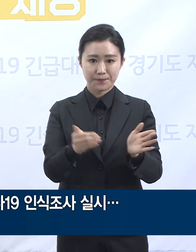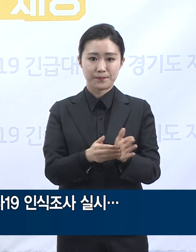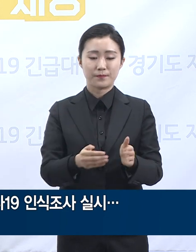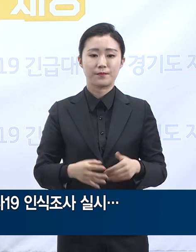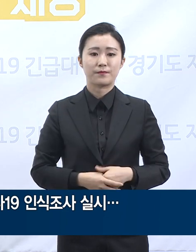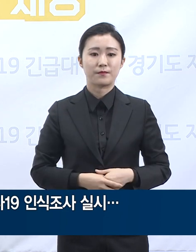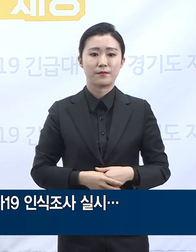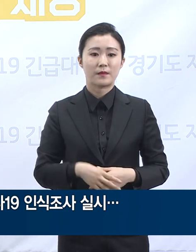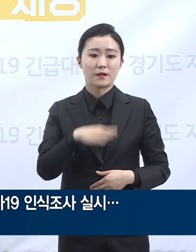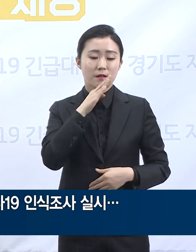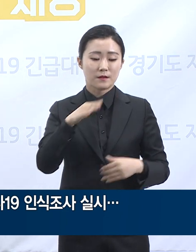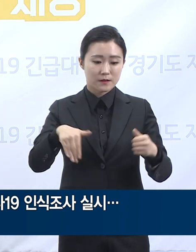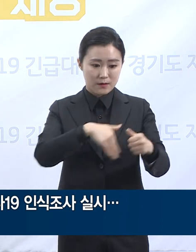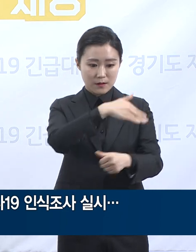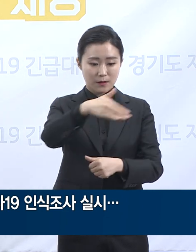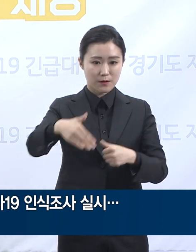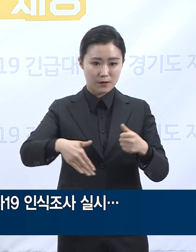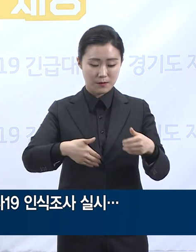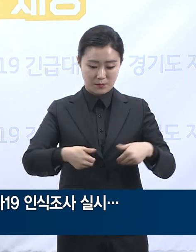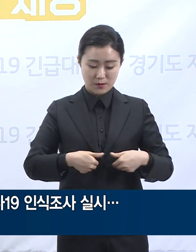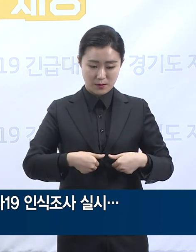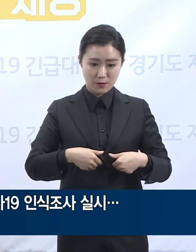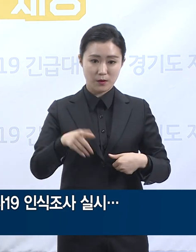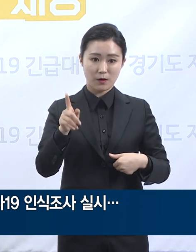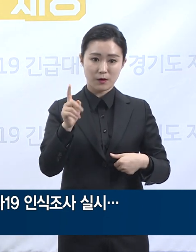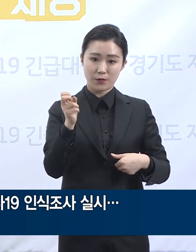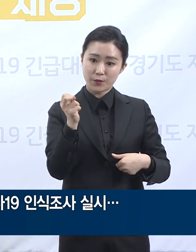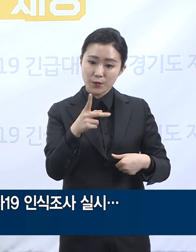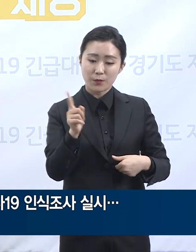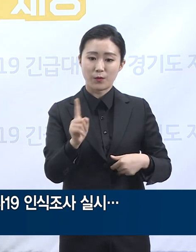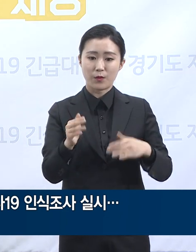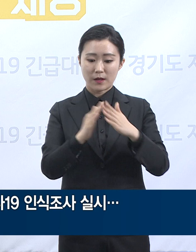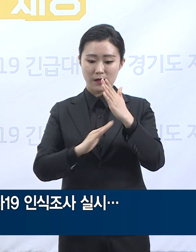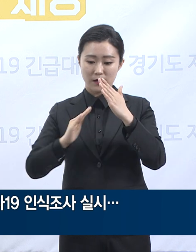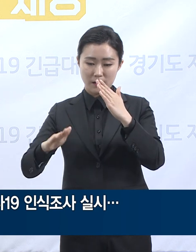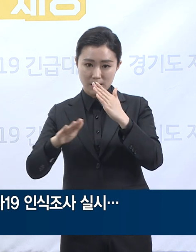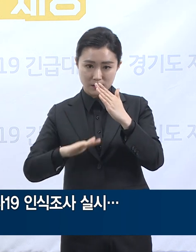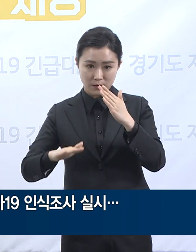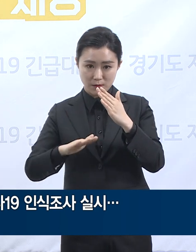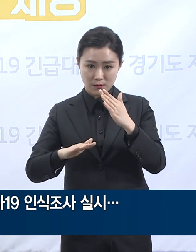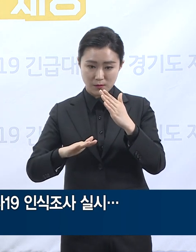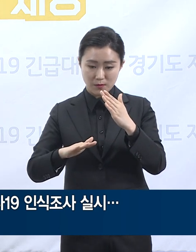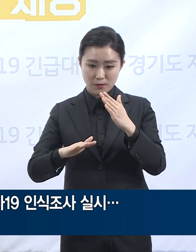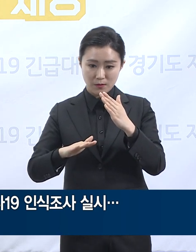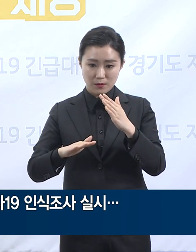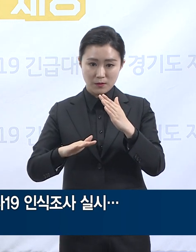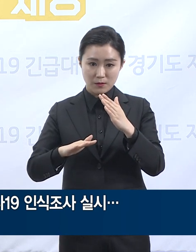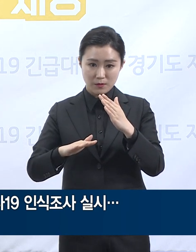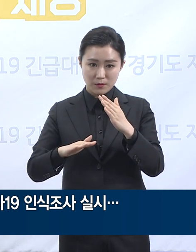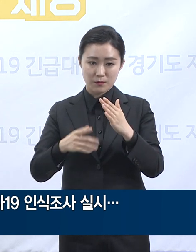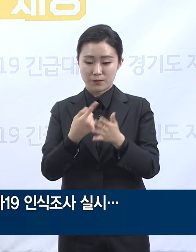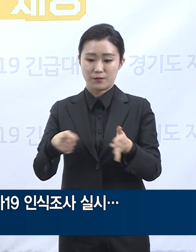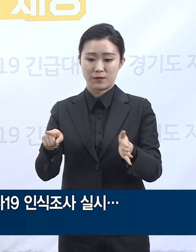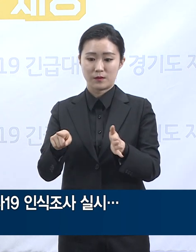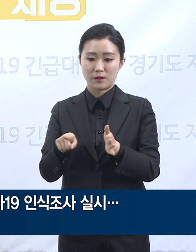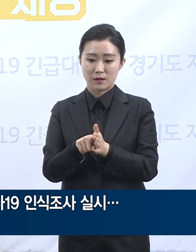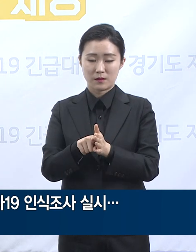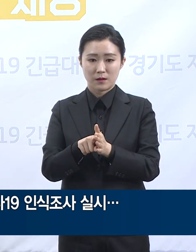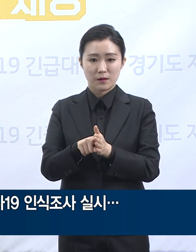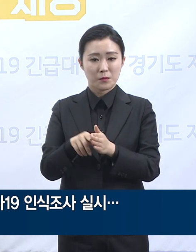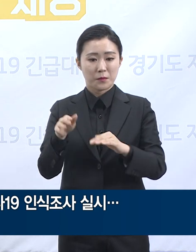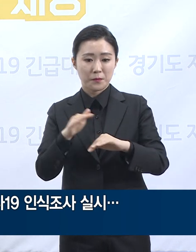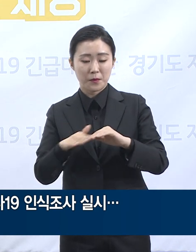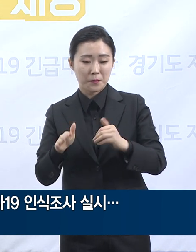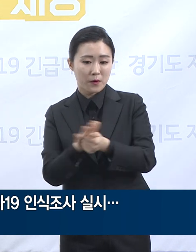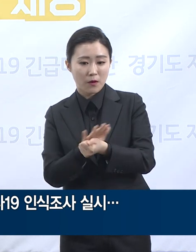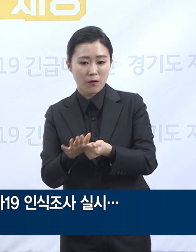위한 필요자원 분배나 과정상의 처우가 얼마나 공정했는가를 묻는 질문에 불공정하다라는 응답이 54.1%로